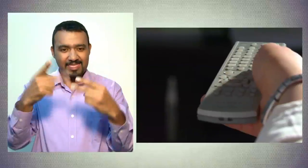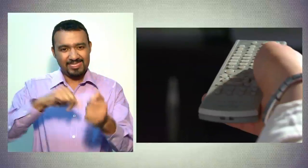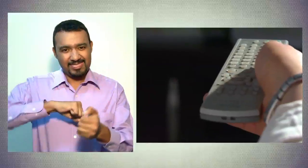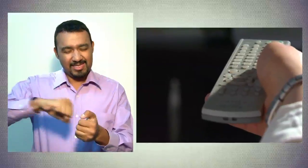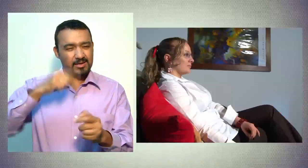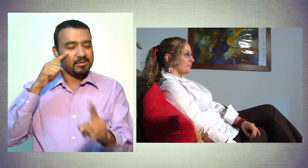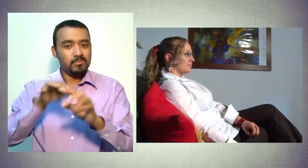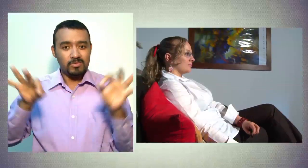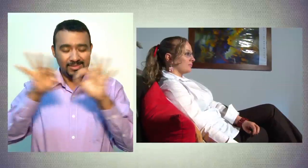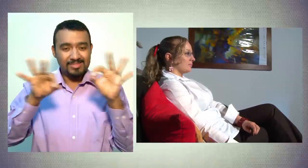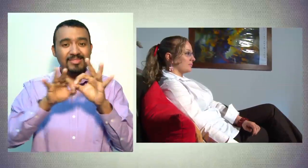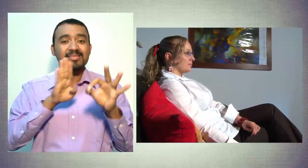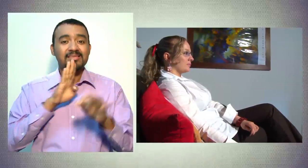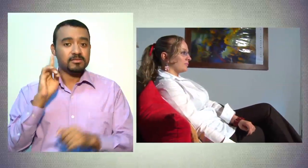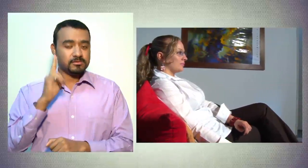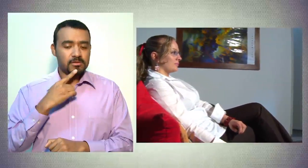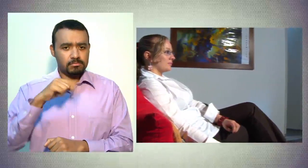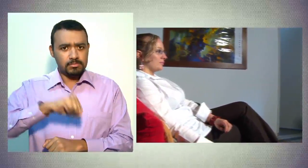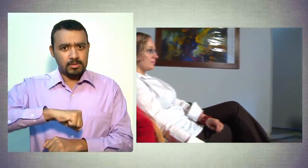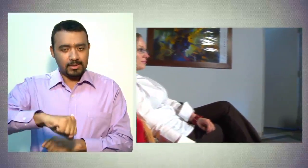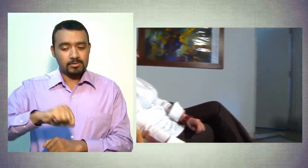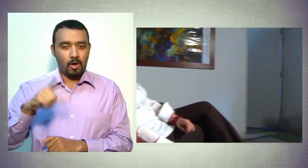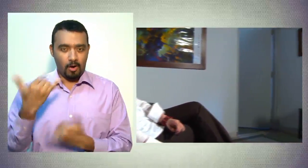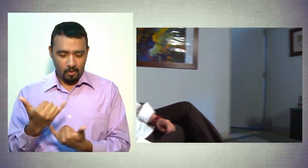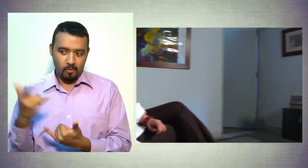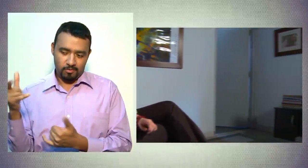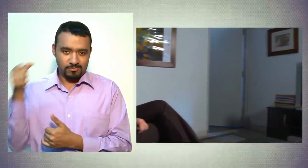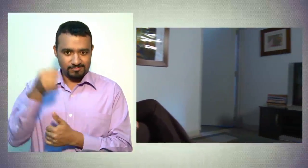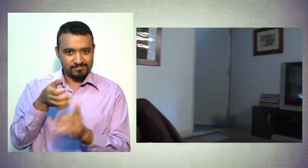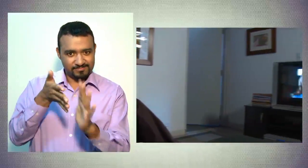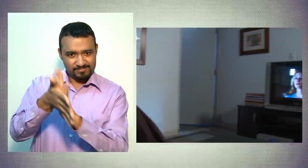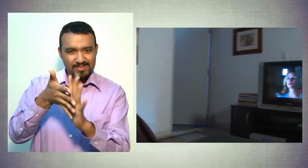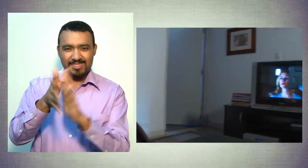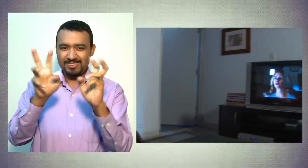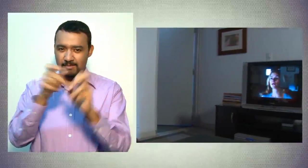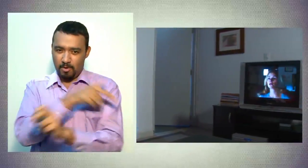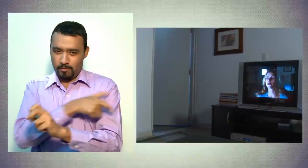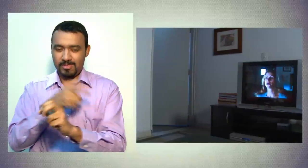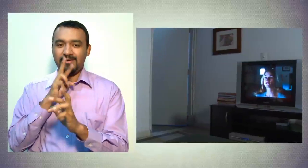televidente con discapacidad auditiva. Por eso, ella nos acompaña en el Comité Responde.